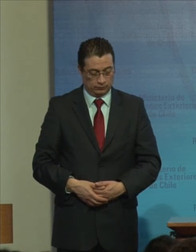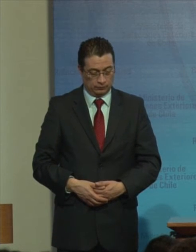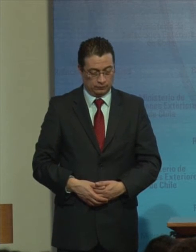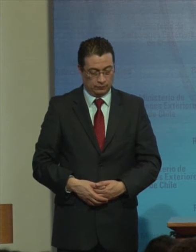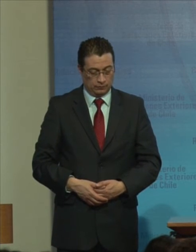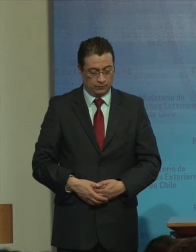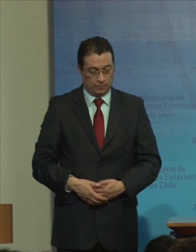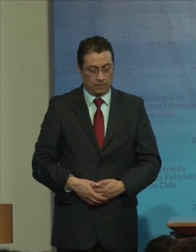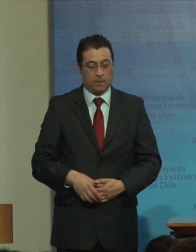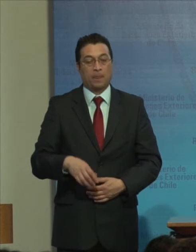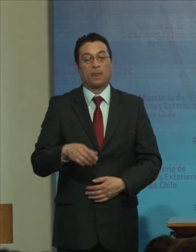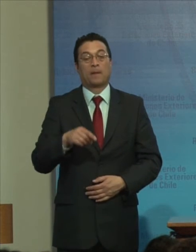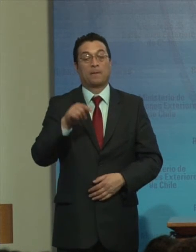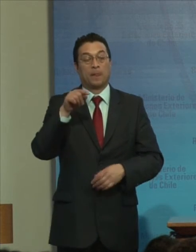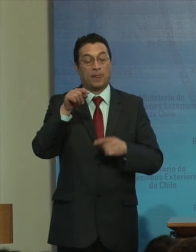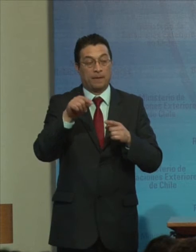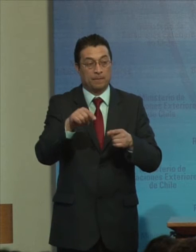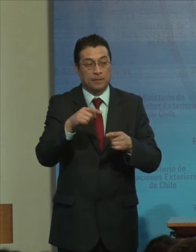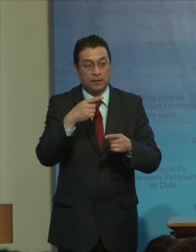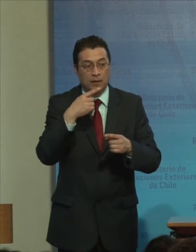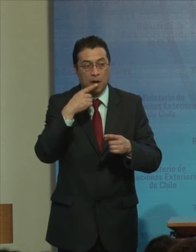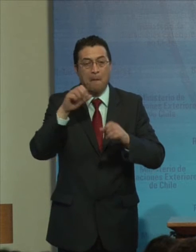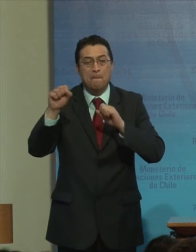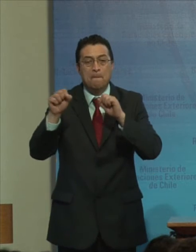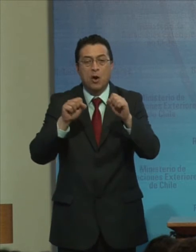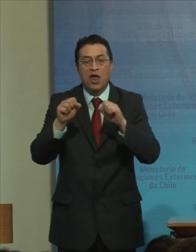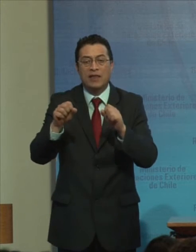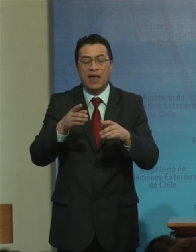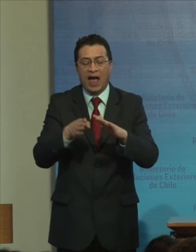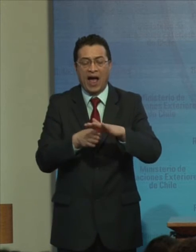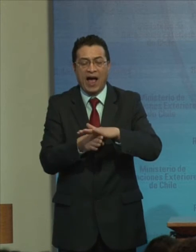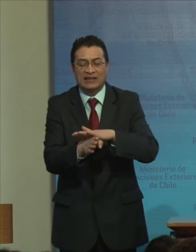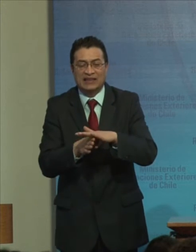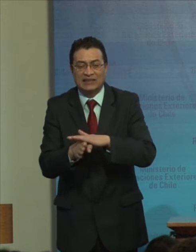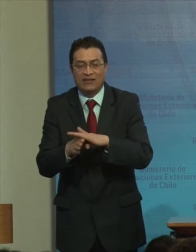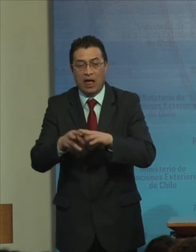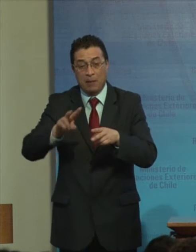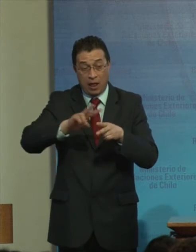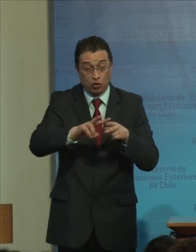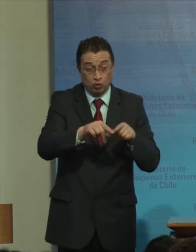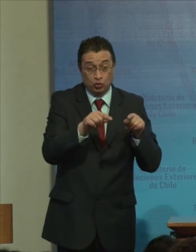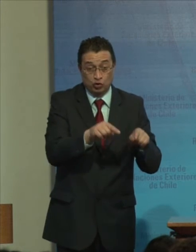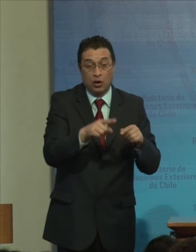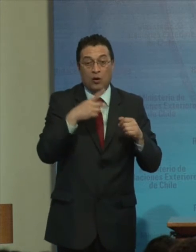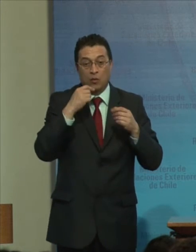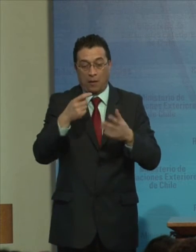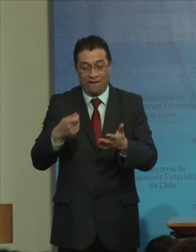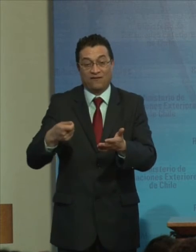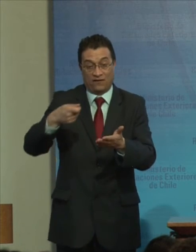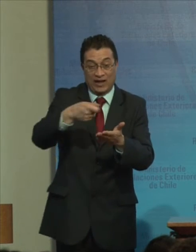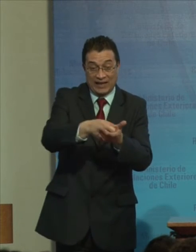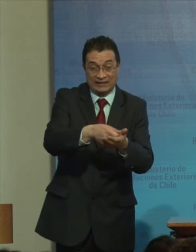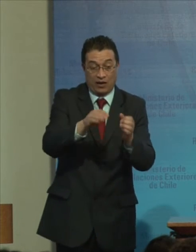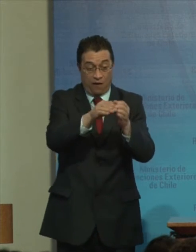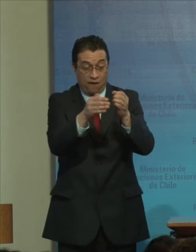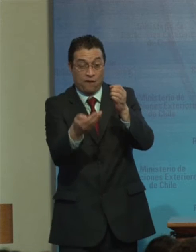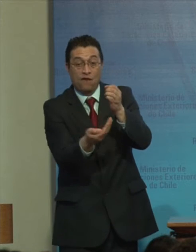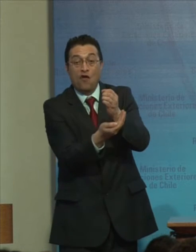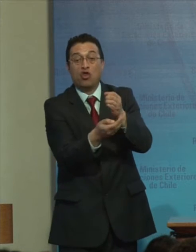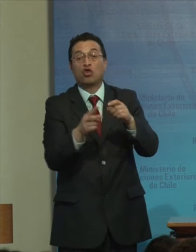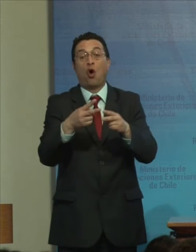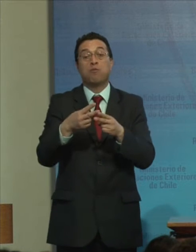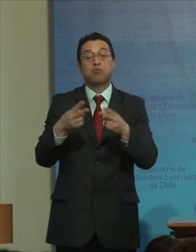Para la inclusión De la política De accesibilidad En las construcciones Financiadas Con fondos